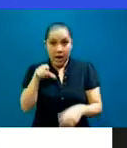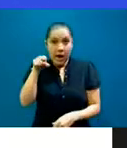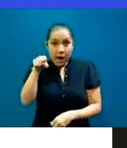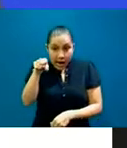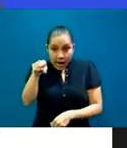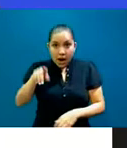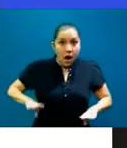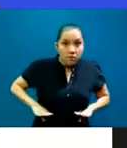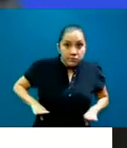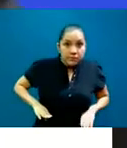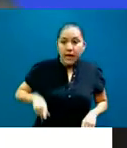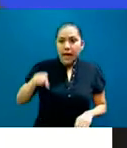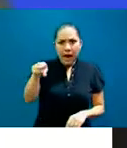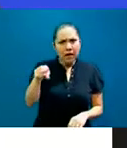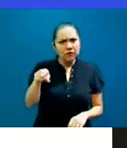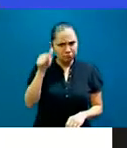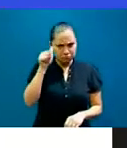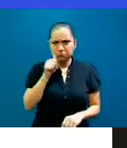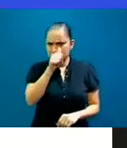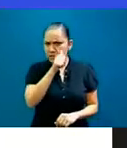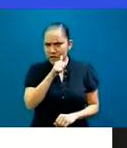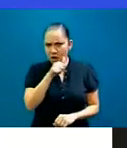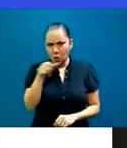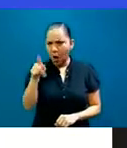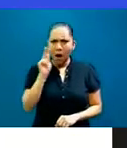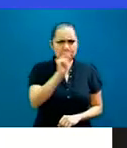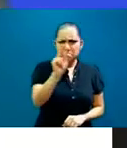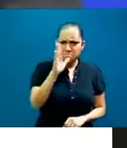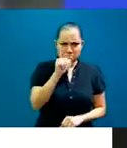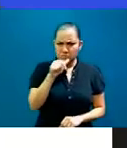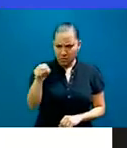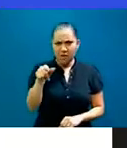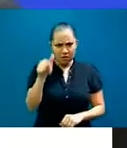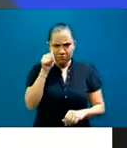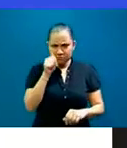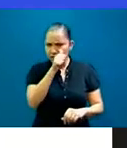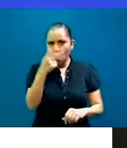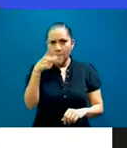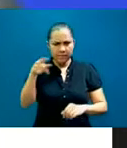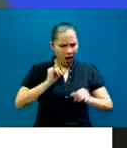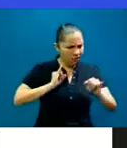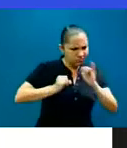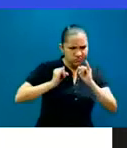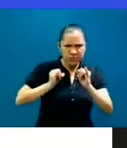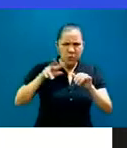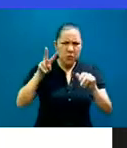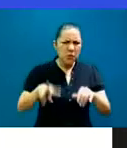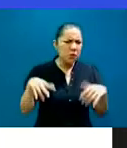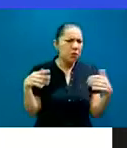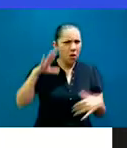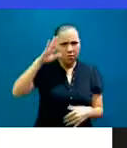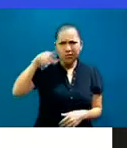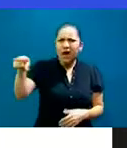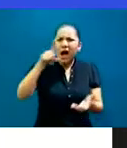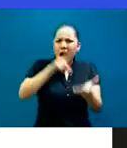capacidad de ver y aún así era fantástico. Yo no sé cómo le hacía para interpretar porque no tenía diccionario, todo lo